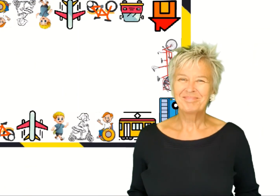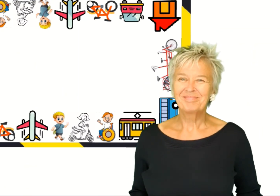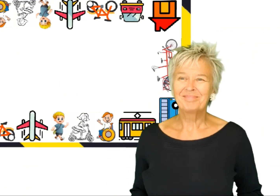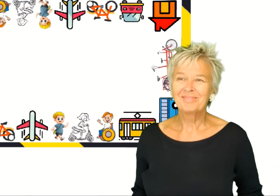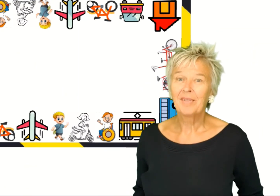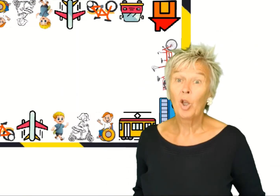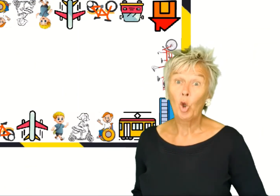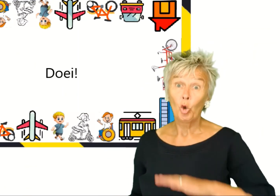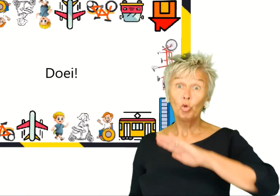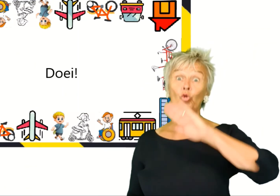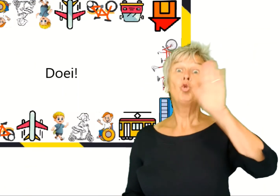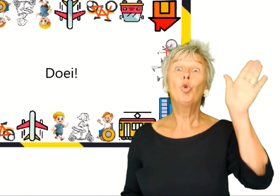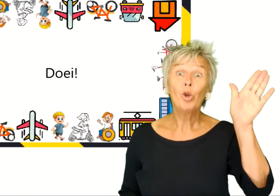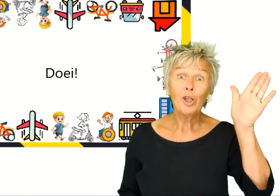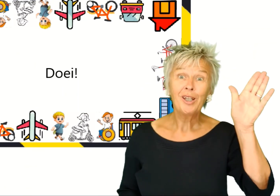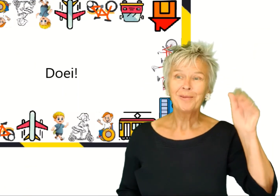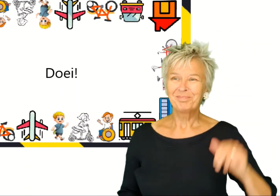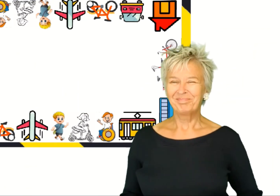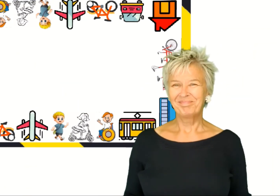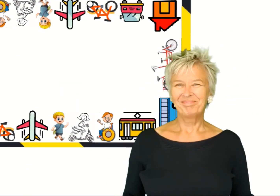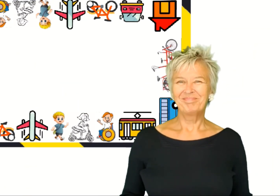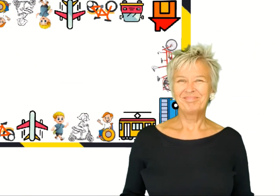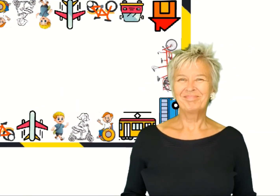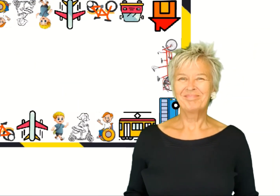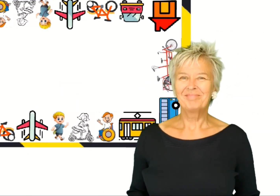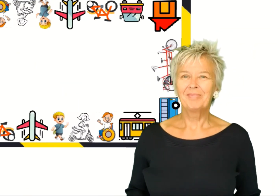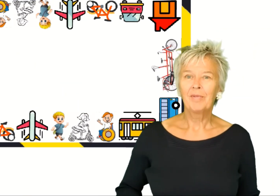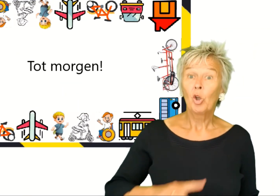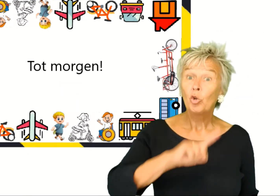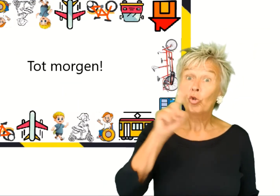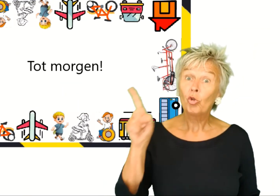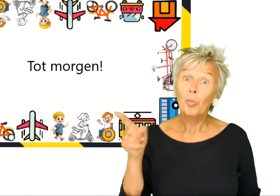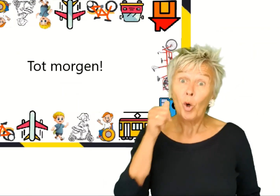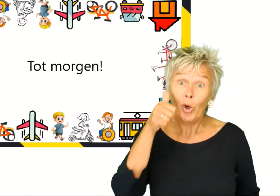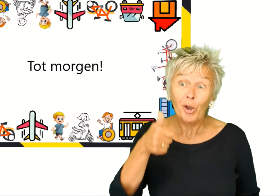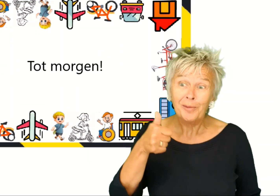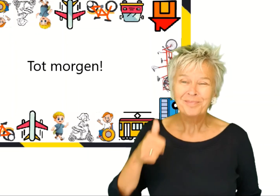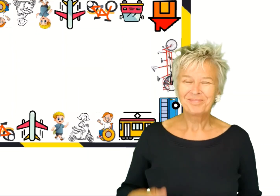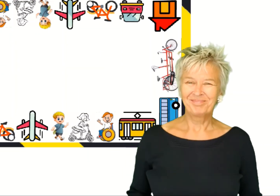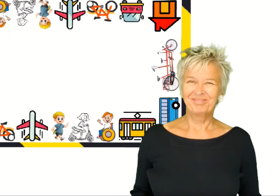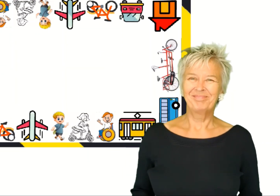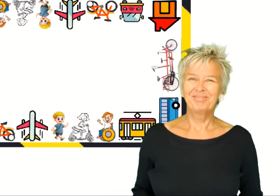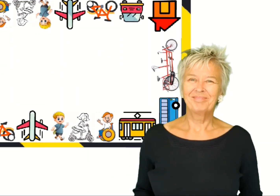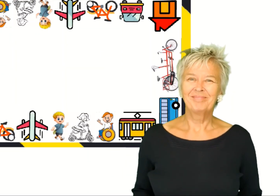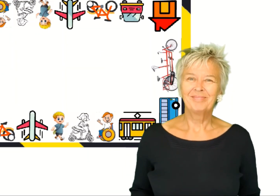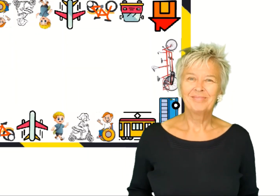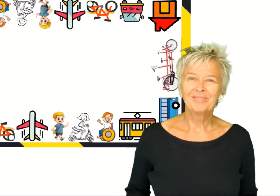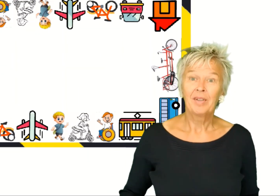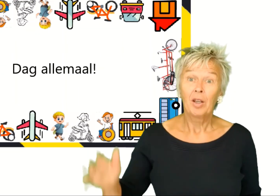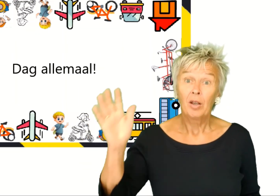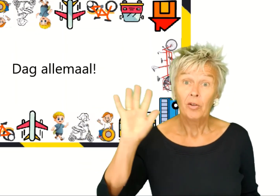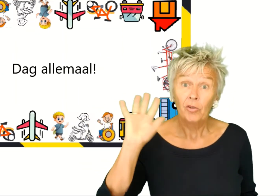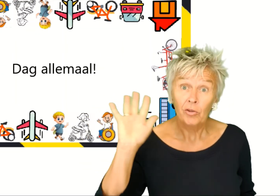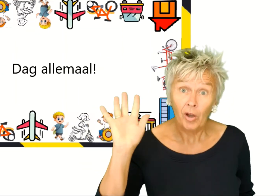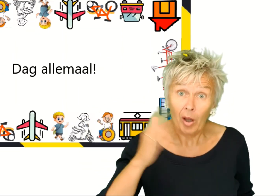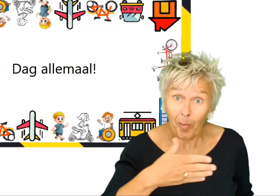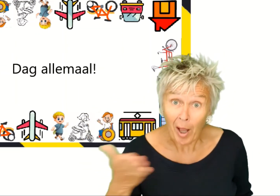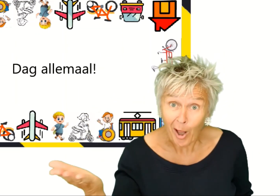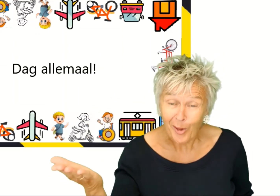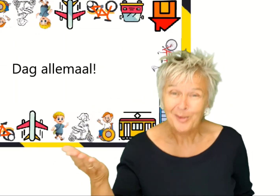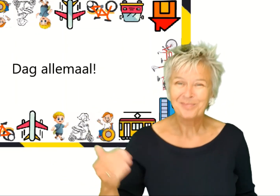Dag.ottoil.ottoil. Ja, ja, ja,